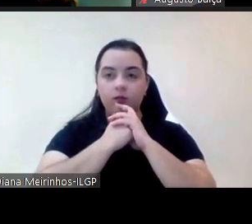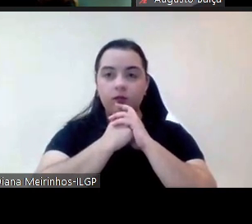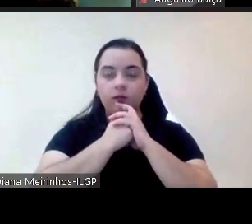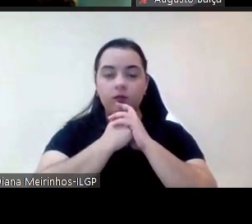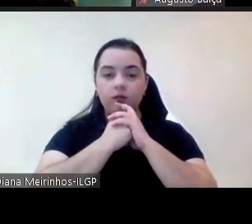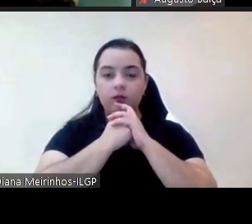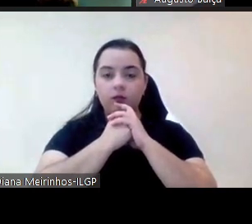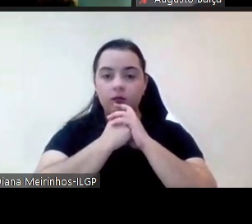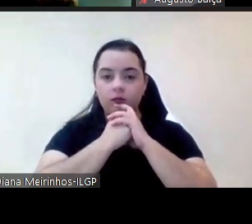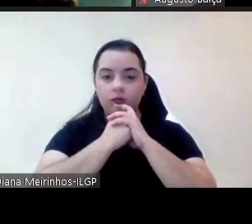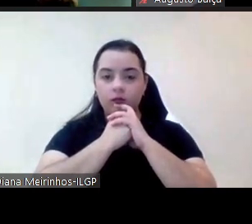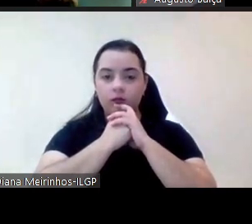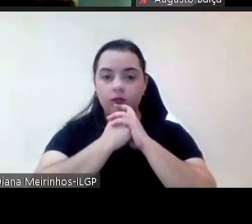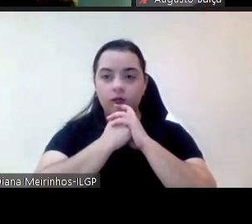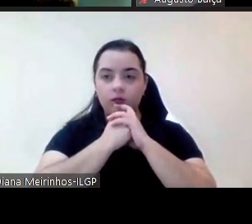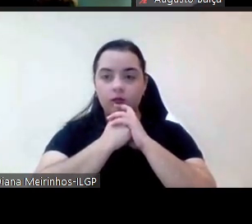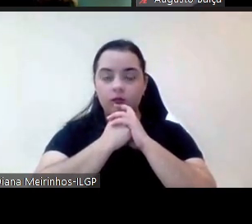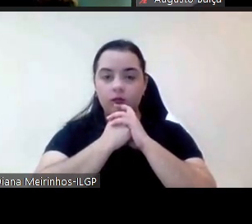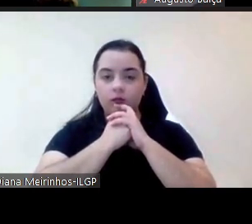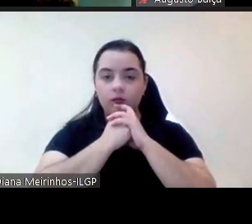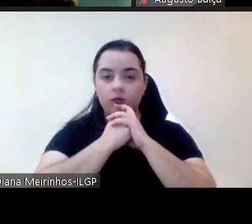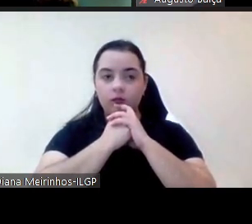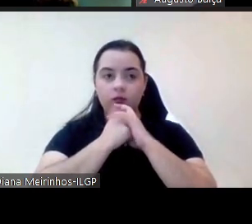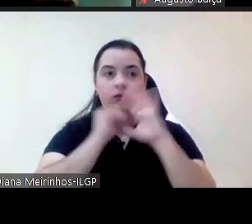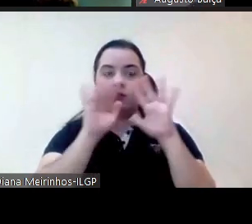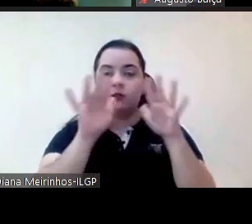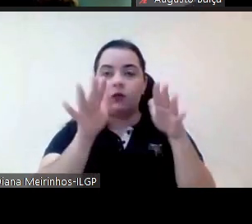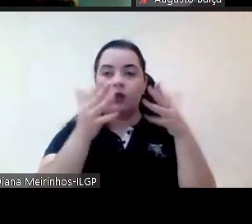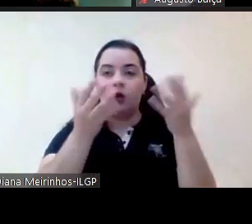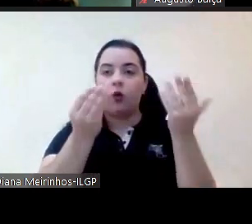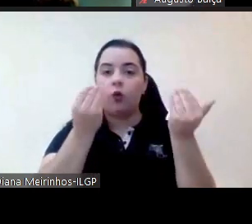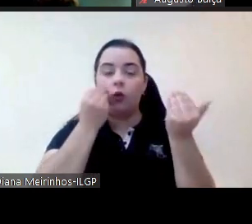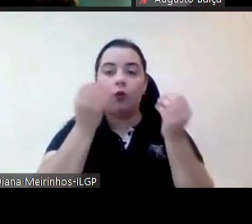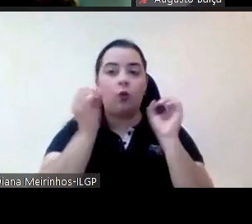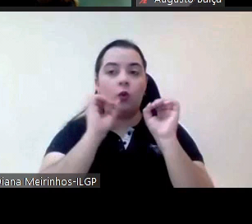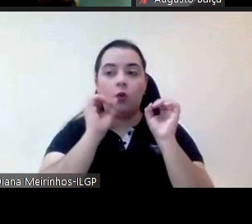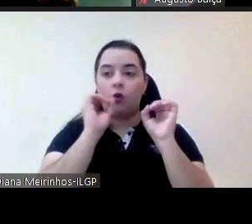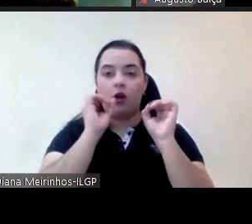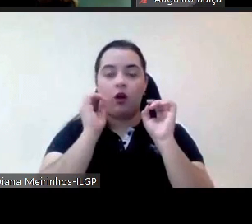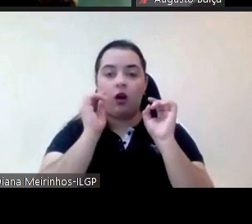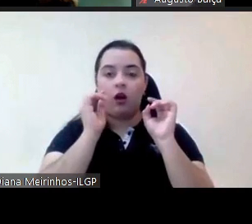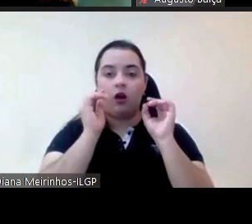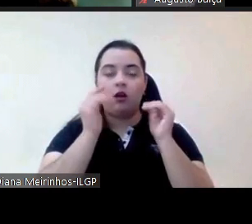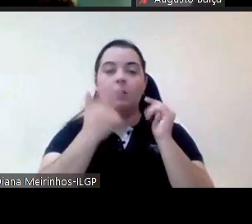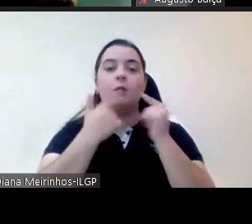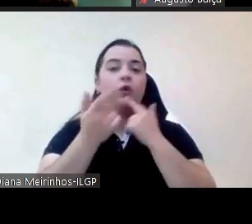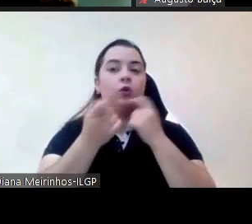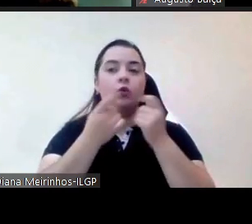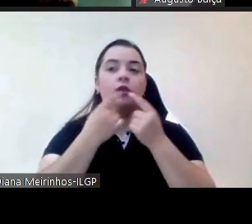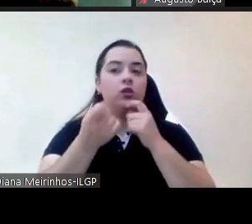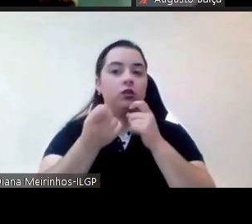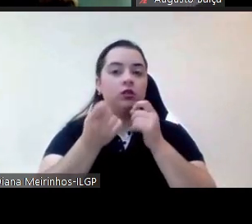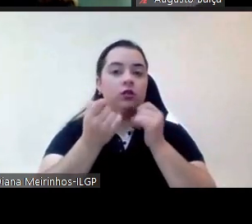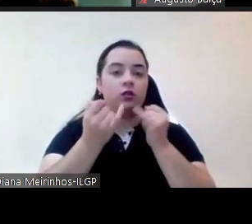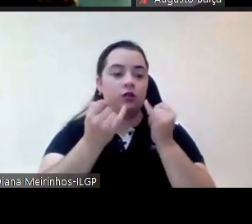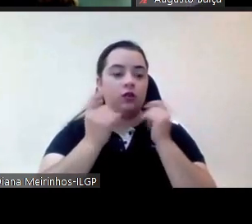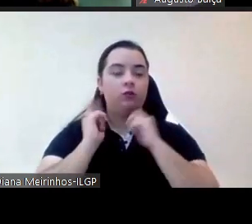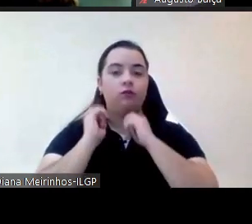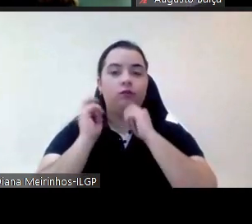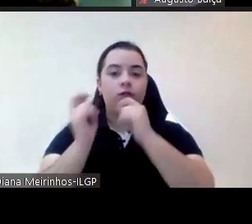então se não há neste momento mais nenhuma intenção passava a passava a doutora Belkis para